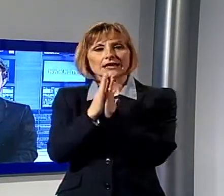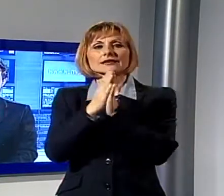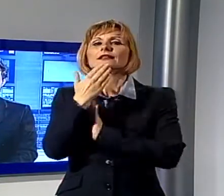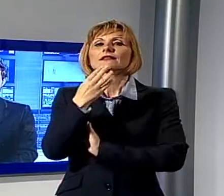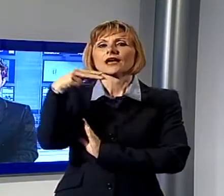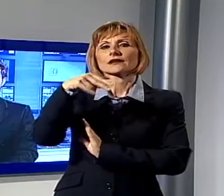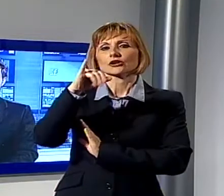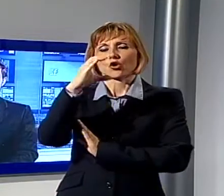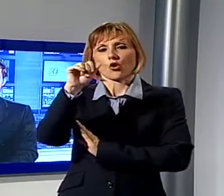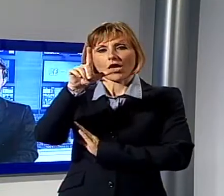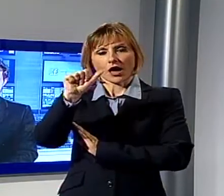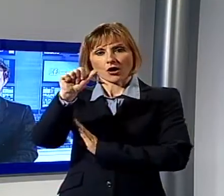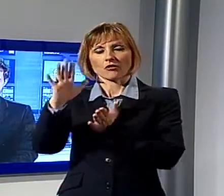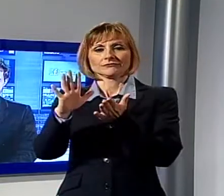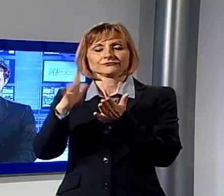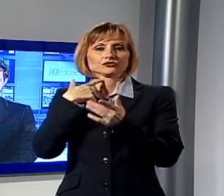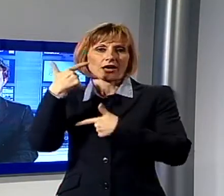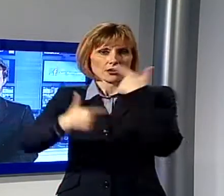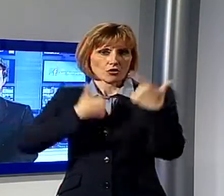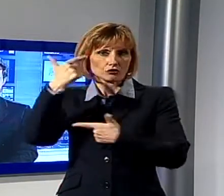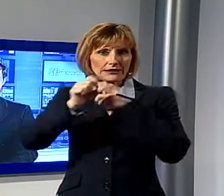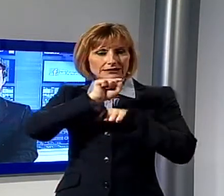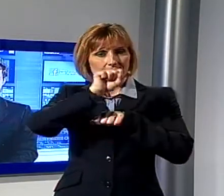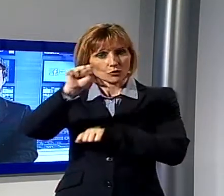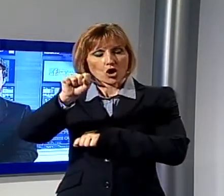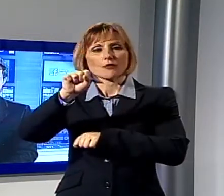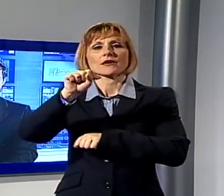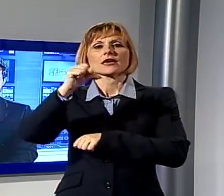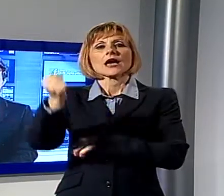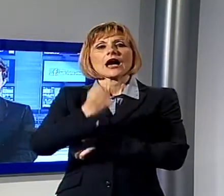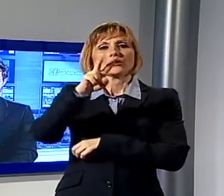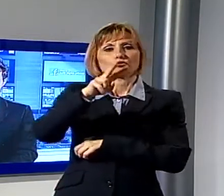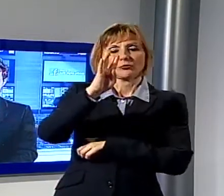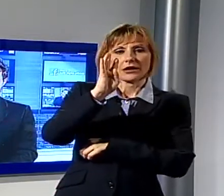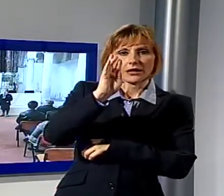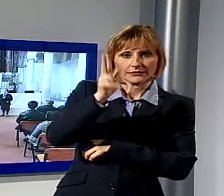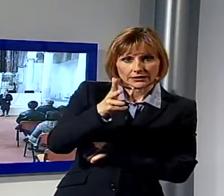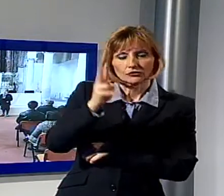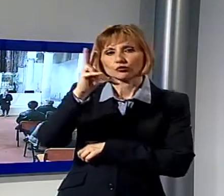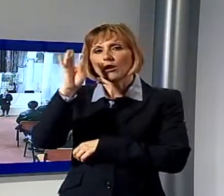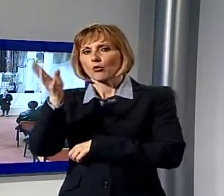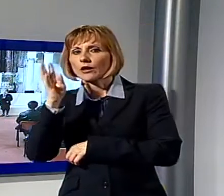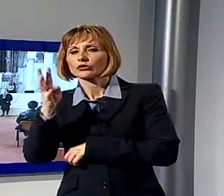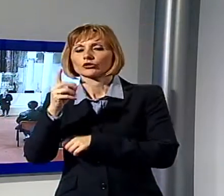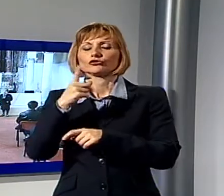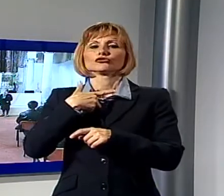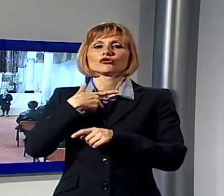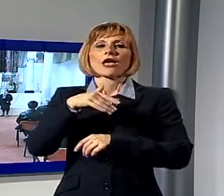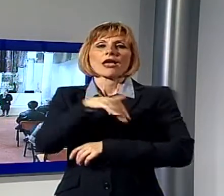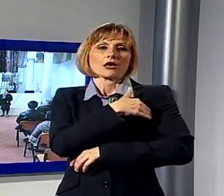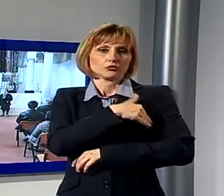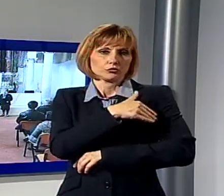Nicolao la cerimonia di consegna dei diplomi dell'anno scolastico 2013-2014 degli alunni dell'ISI